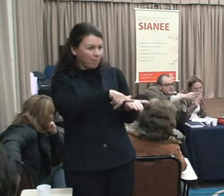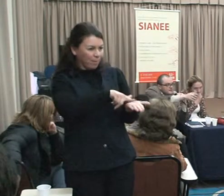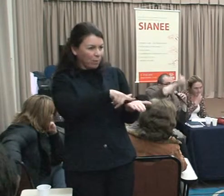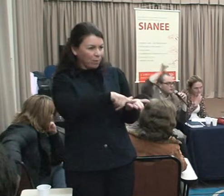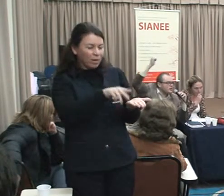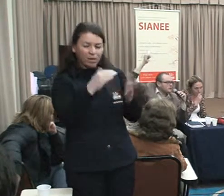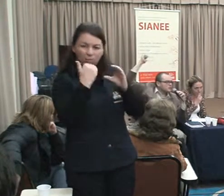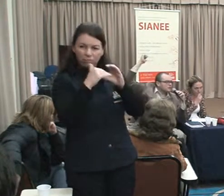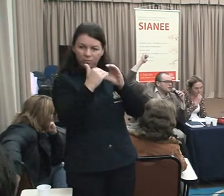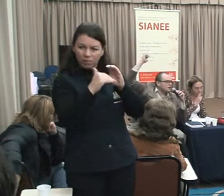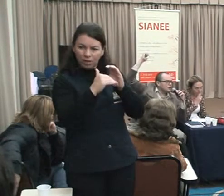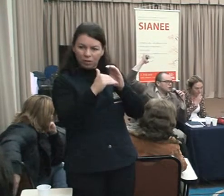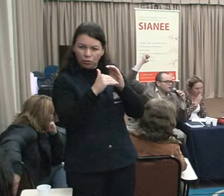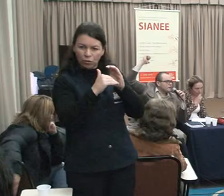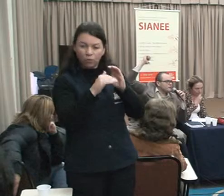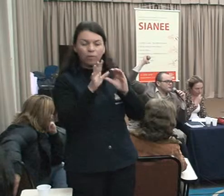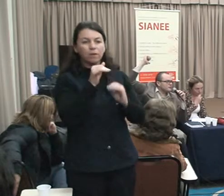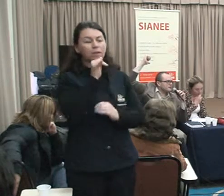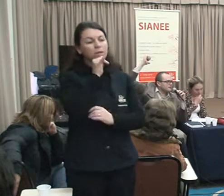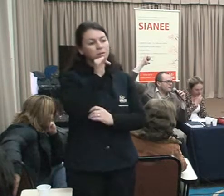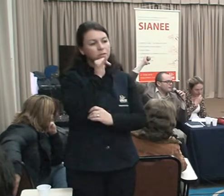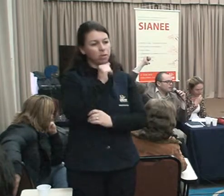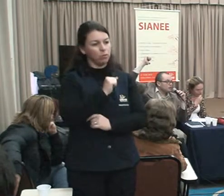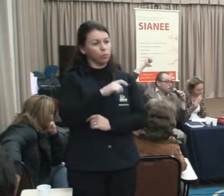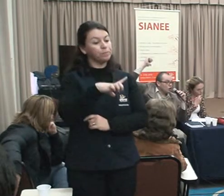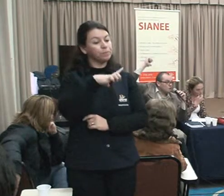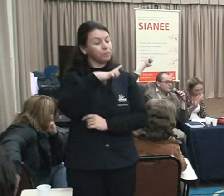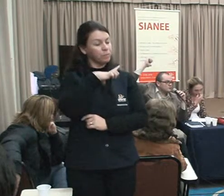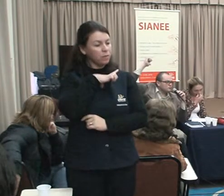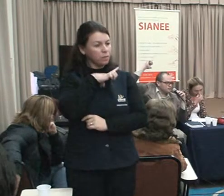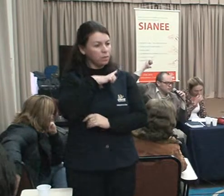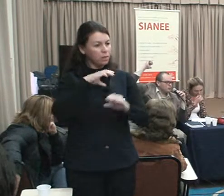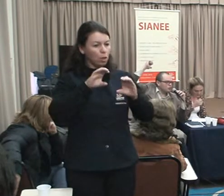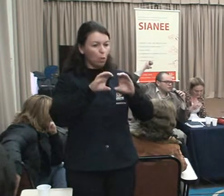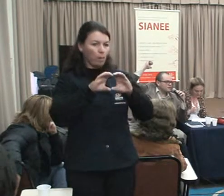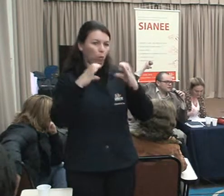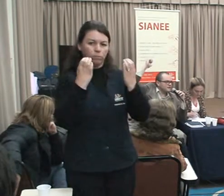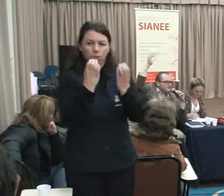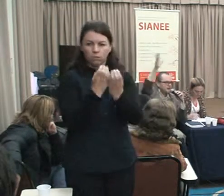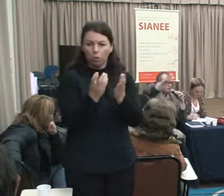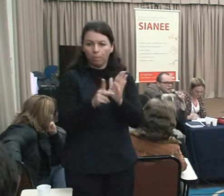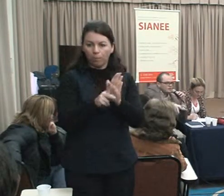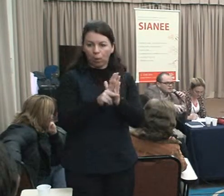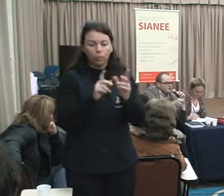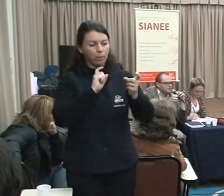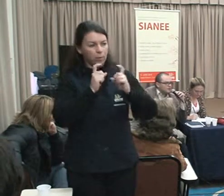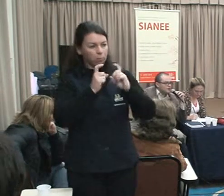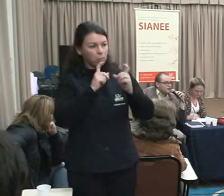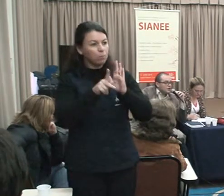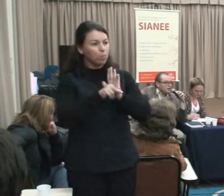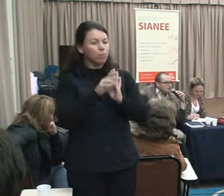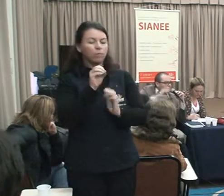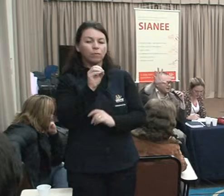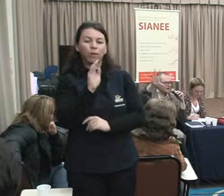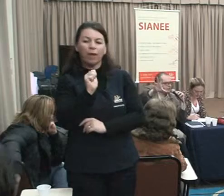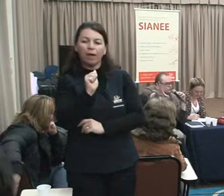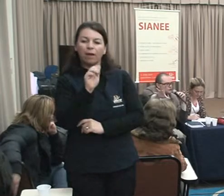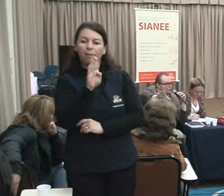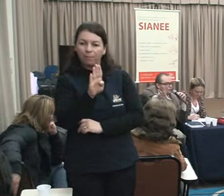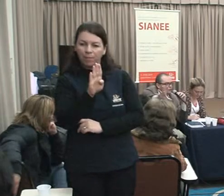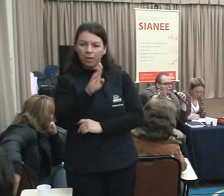Aí você manda o e-mail para o e-mail da comissão. Nós, por nossa vez, captamos esse e-mail e